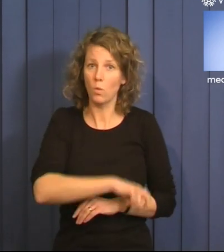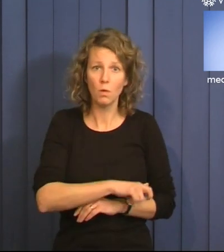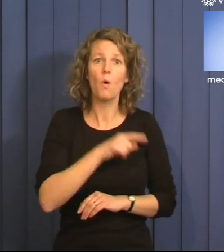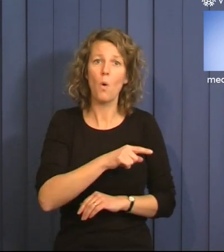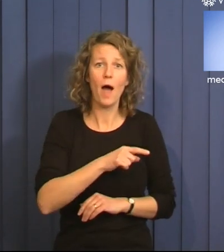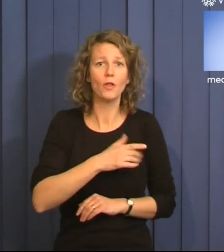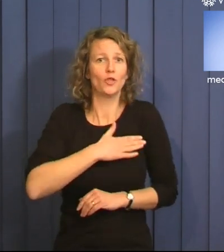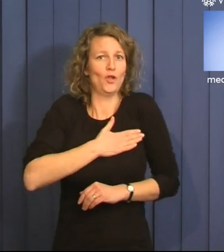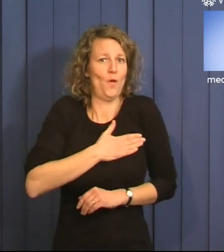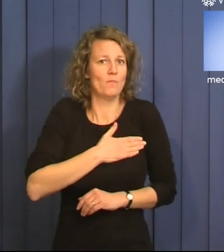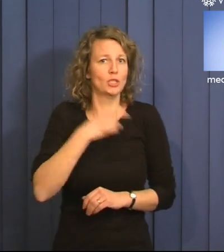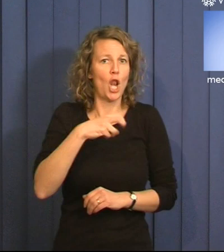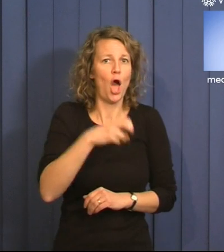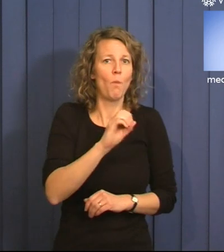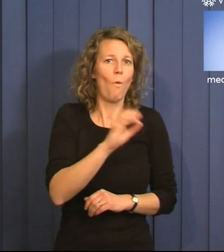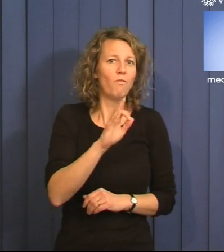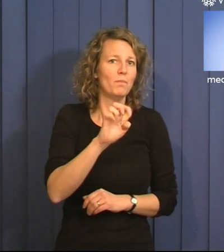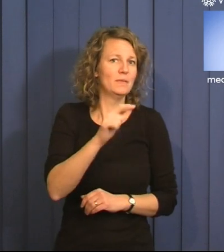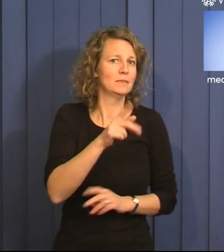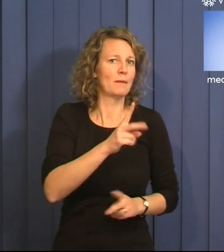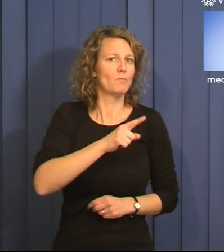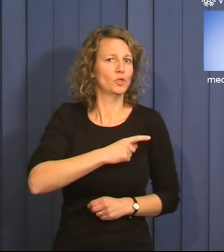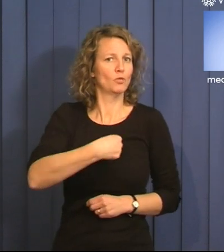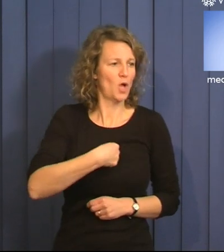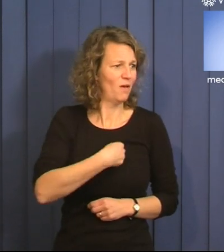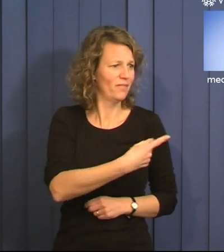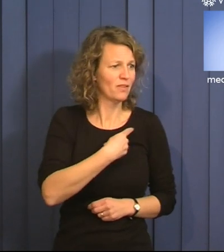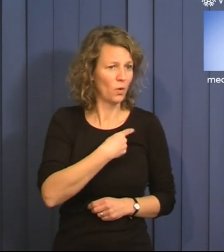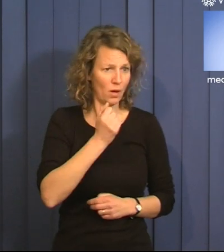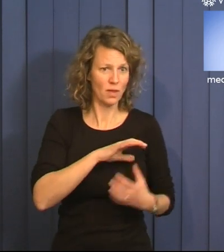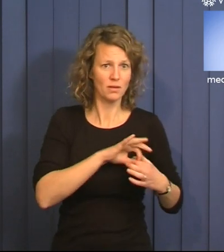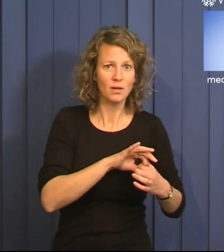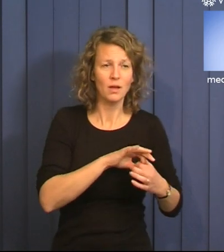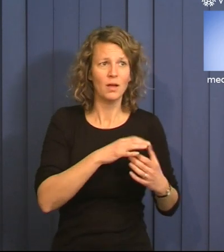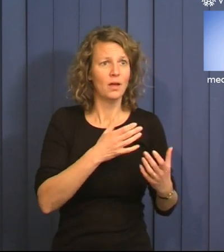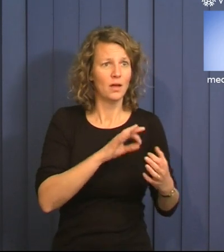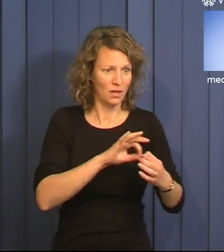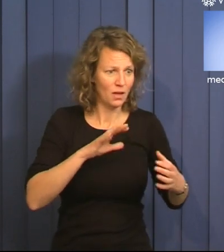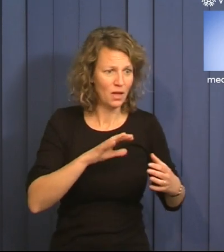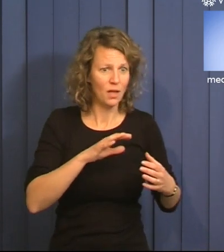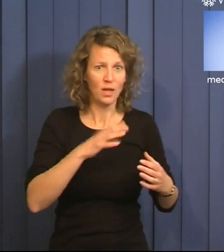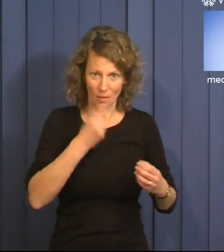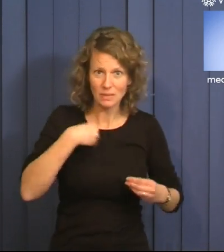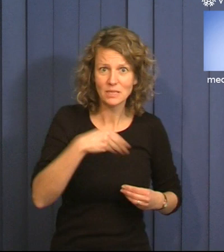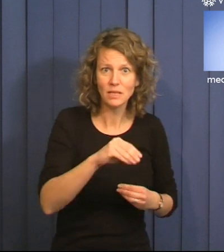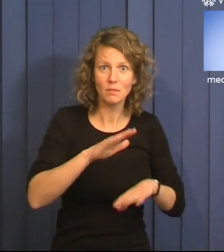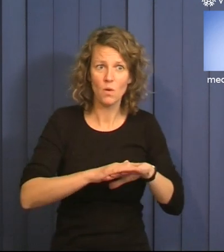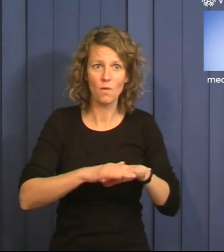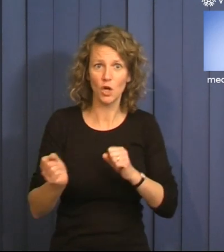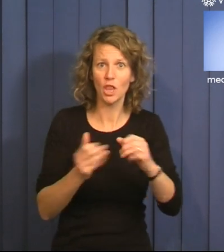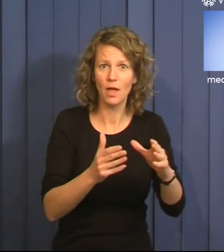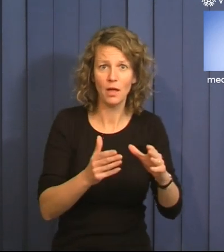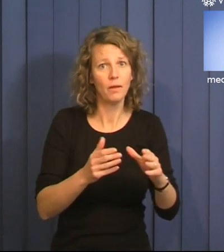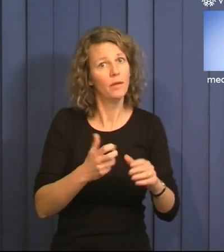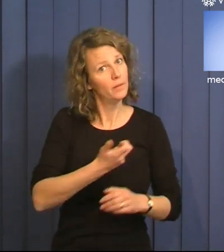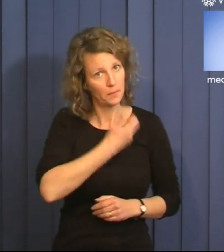som gillar att åka utanför pisten precis lika mycket som jag. Skulle det verkligen vara värt att sätta allt vi hade på spel? Ja, det